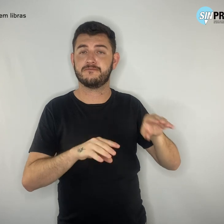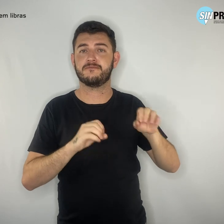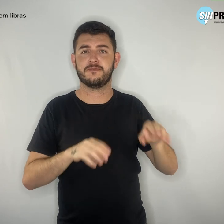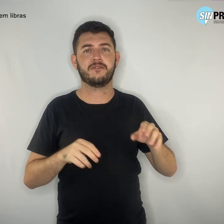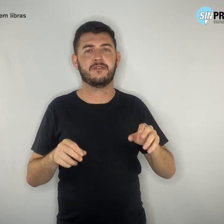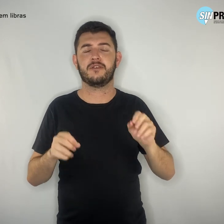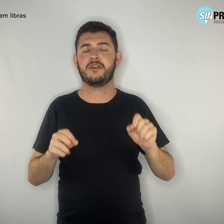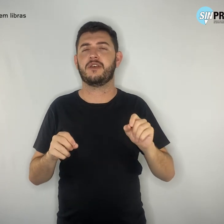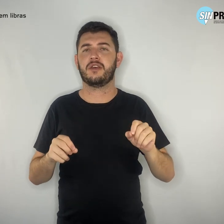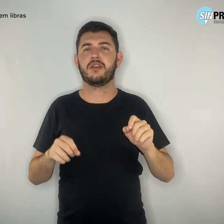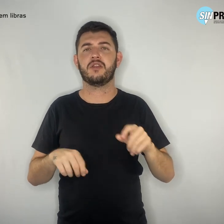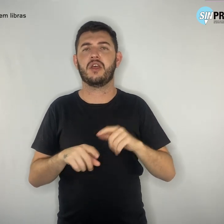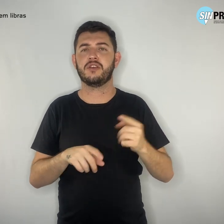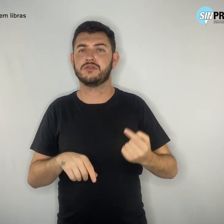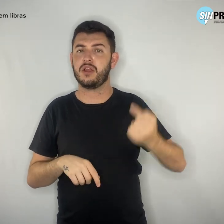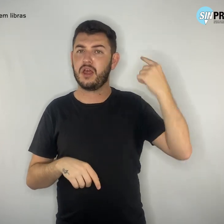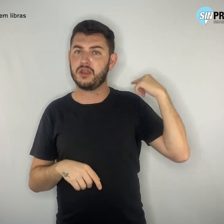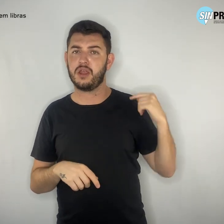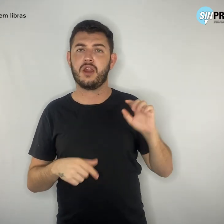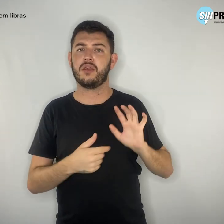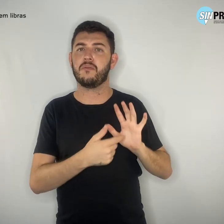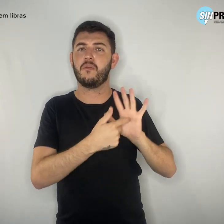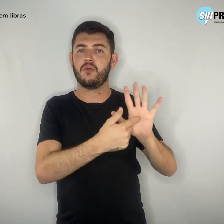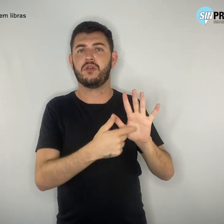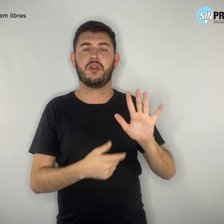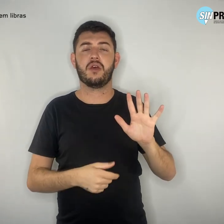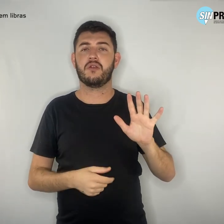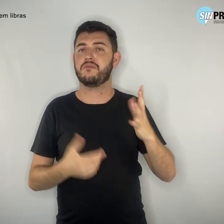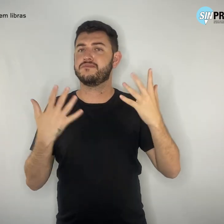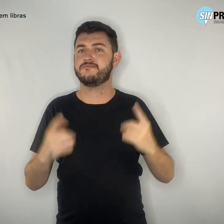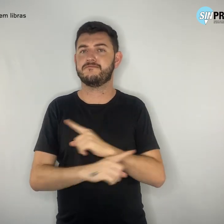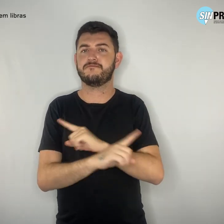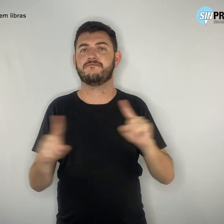apresentaram sua contrariedade à proposta.